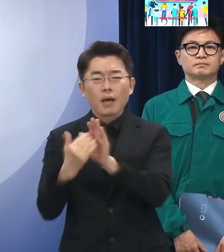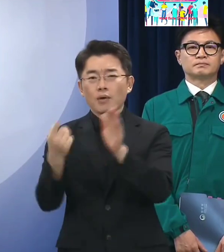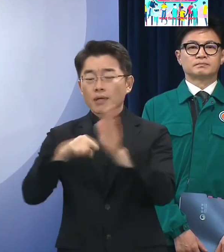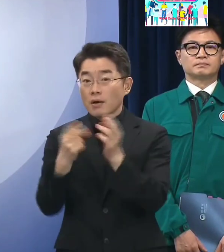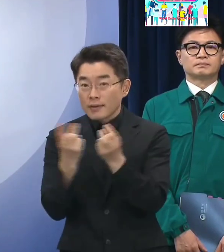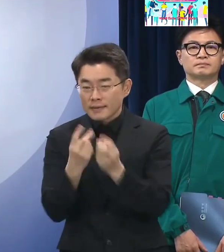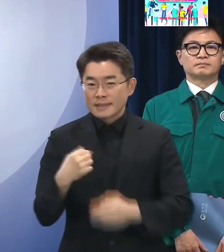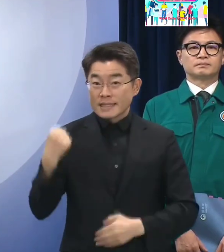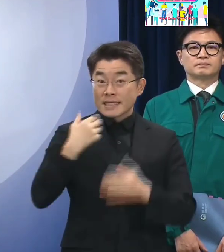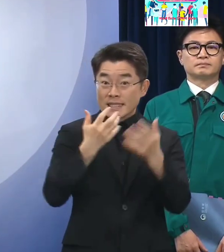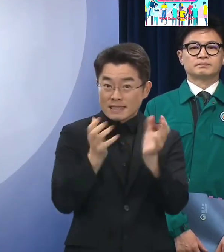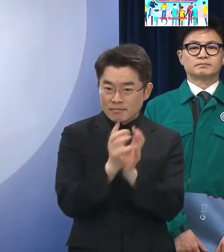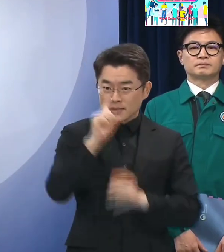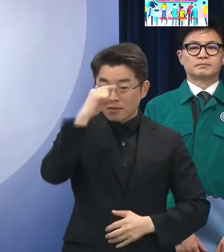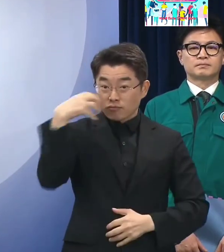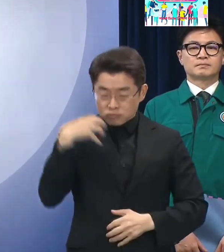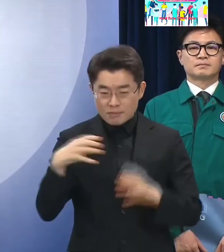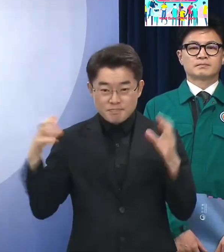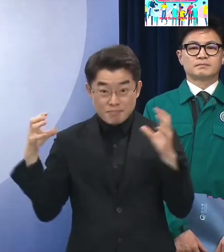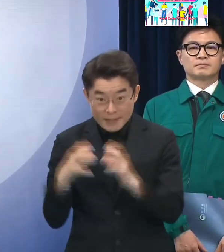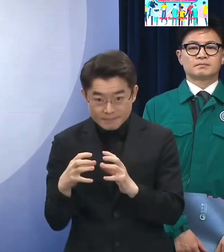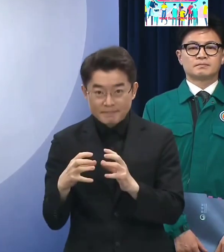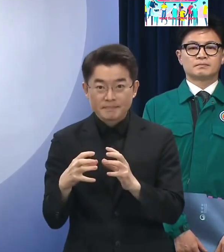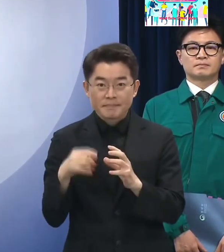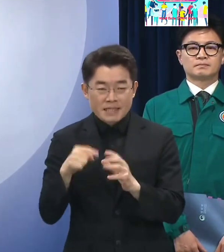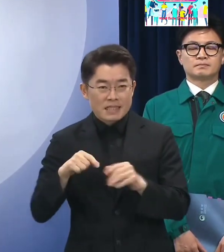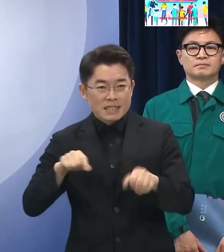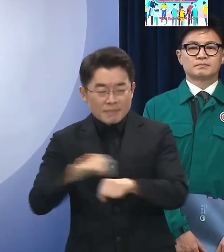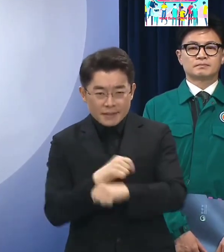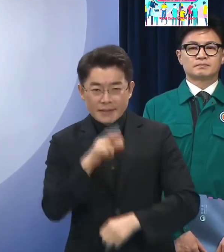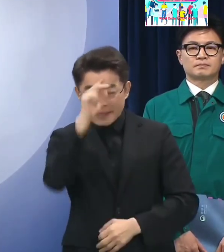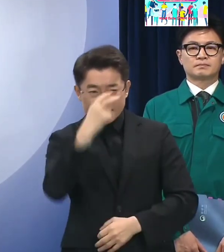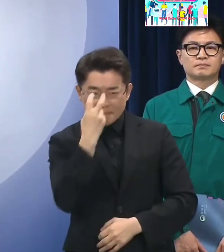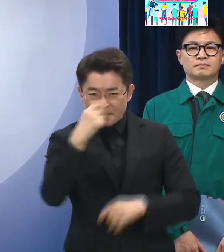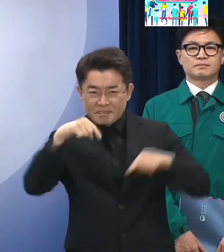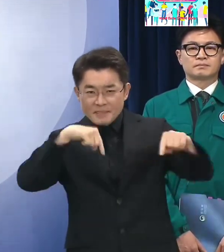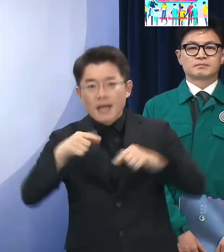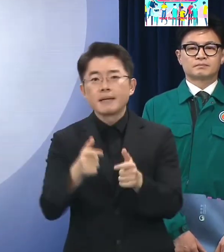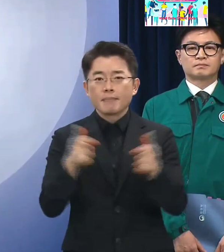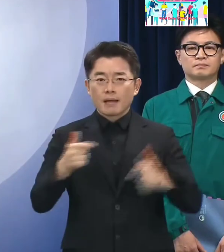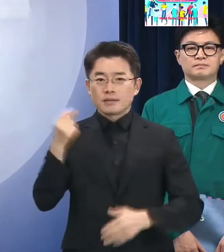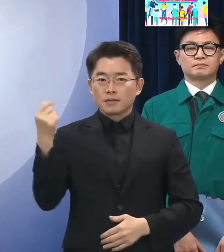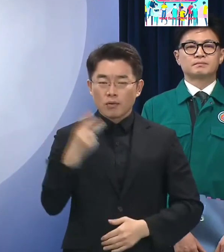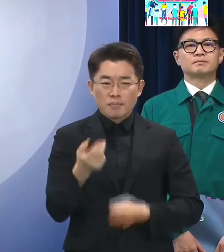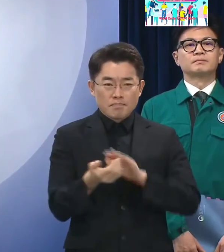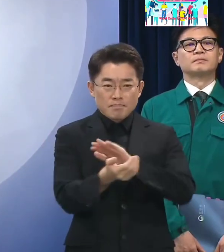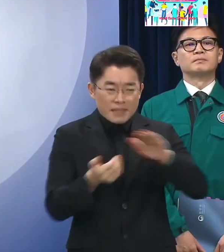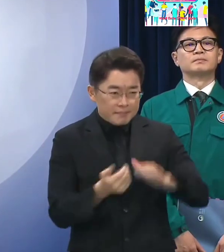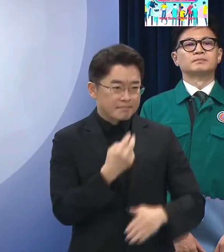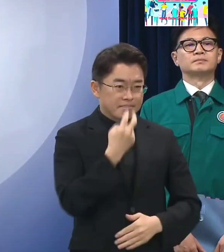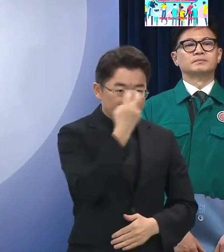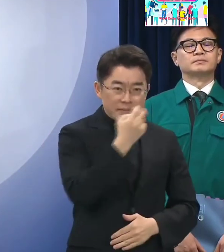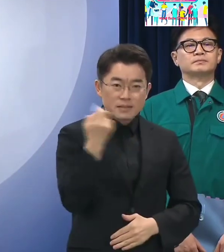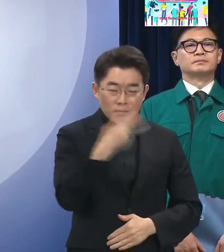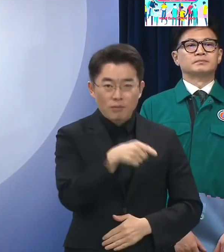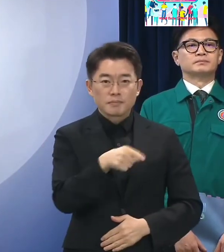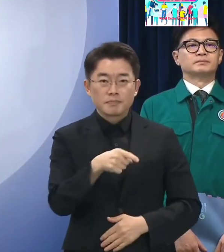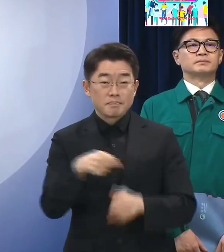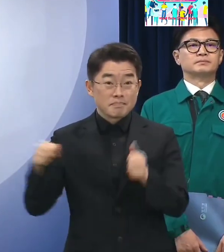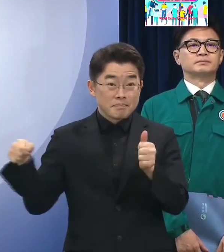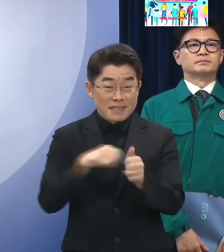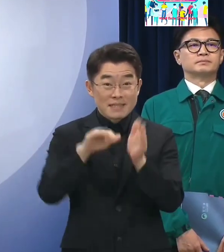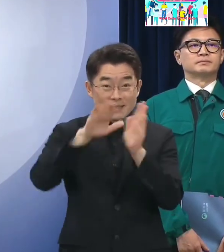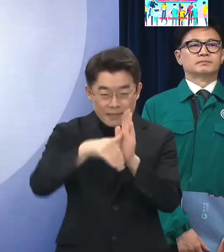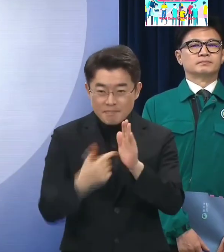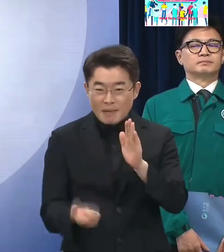합의하여 지금의 특별 치안 활동을 더욱 강화하고 사전 예방, 현장 대응, 사후 처벌